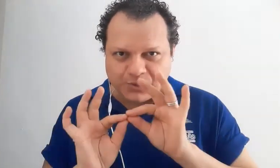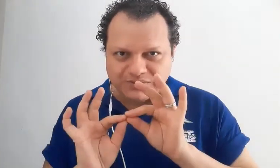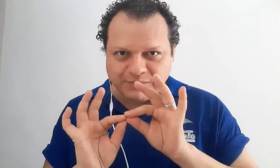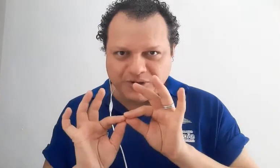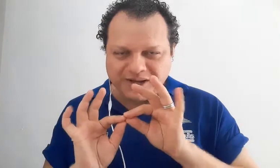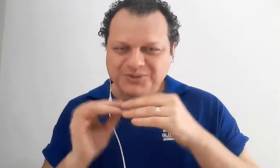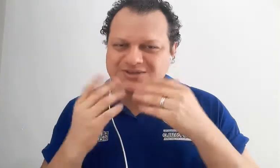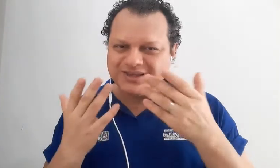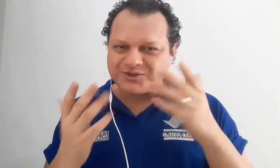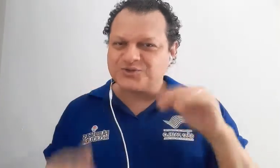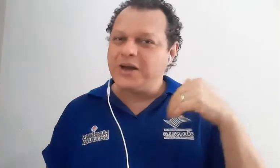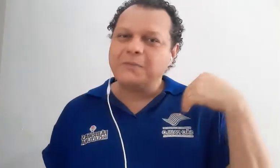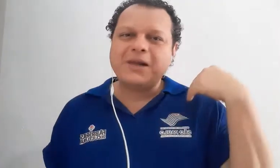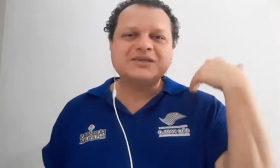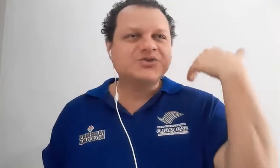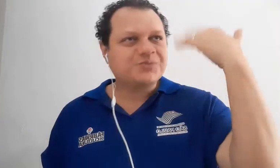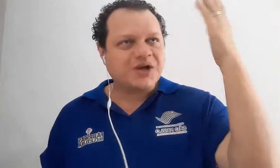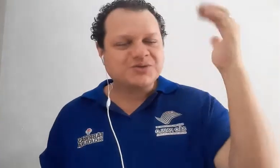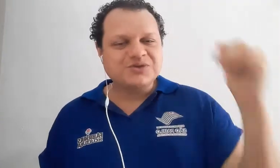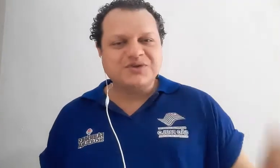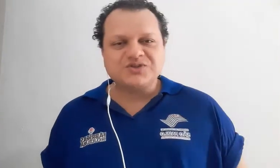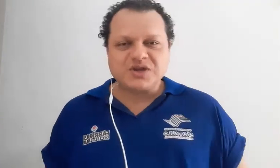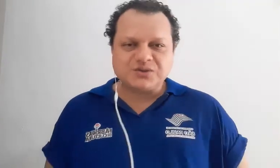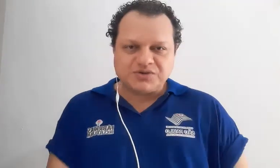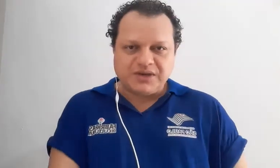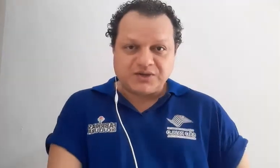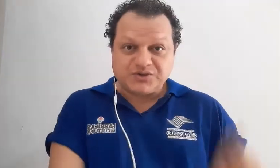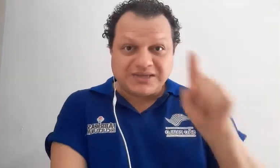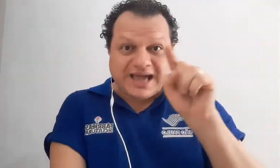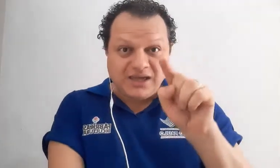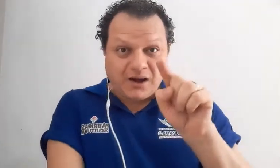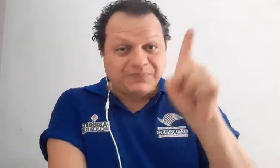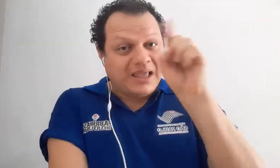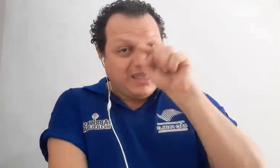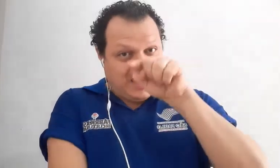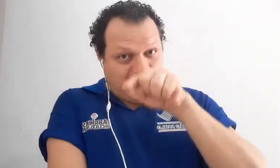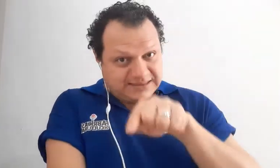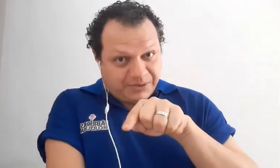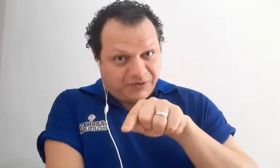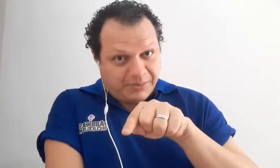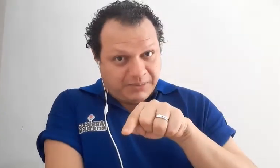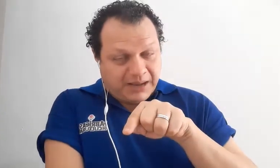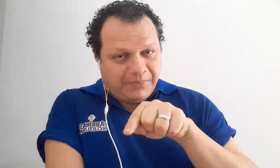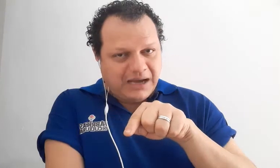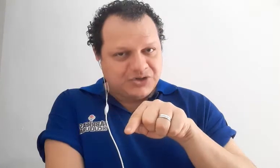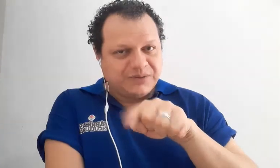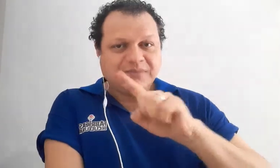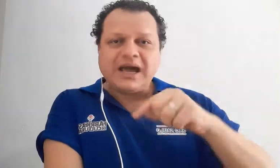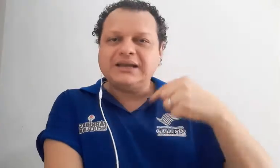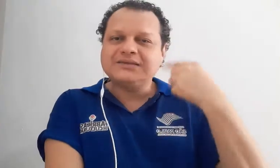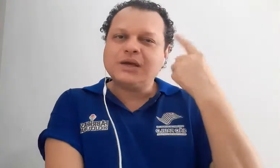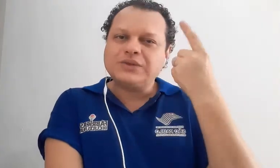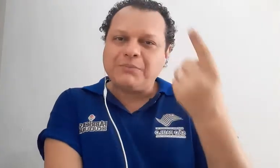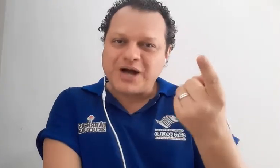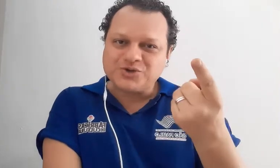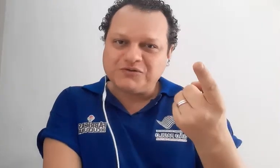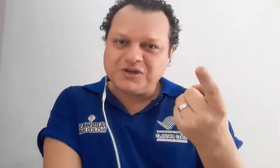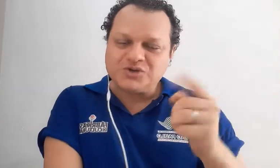contemporâneos? Isso. Mas, nos próximos vídeos, nós vamos ver isso. E aí, ó, essa foi a primeira parte e aí, na segunda parte do vídeo,